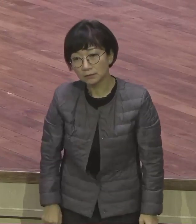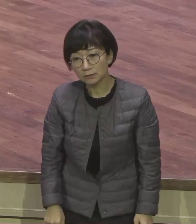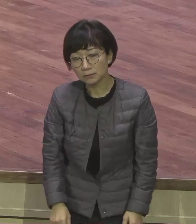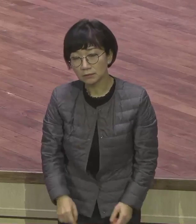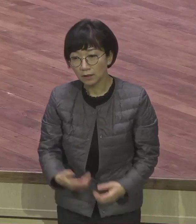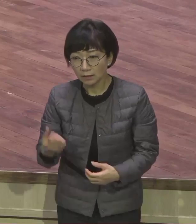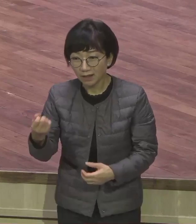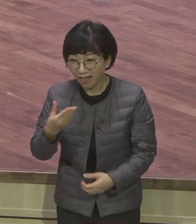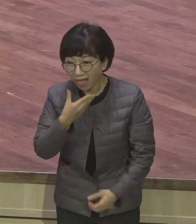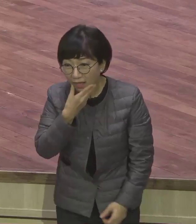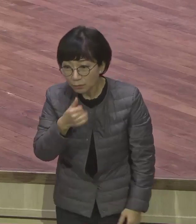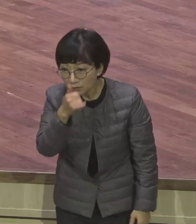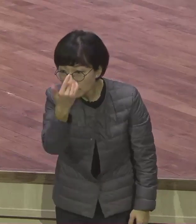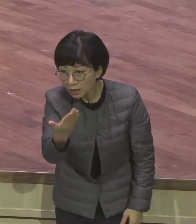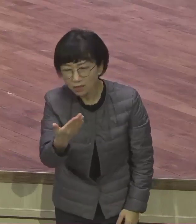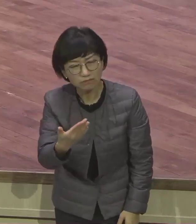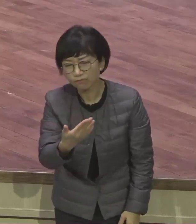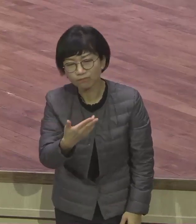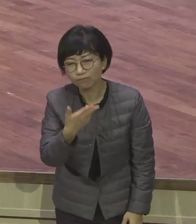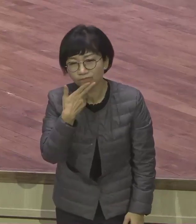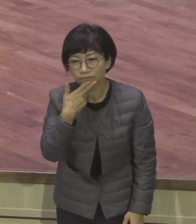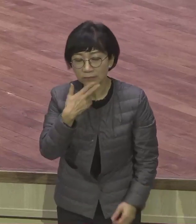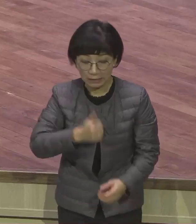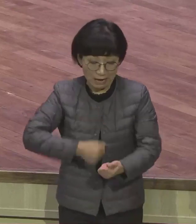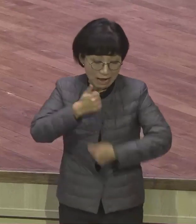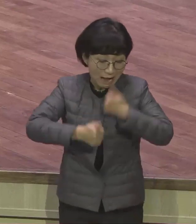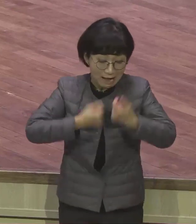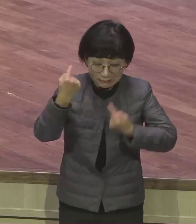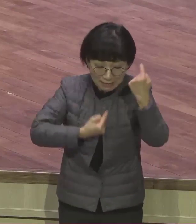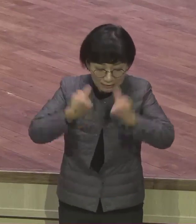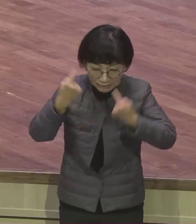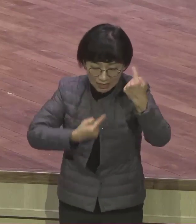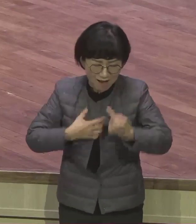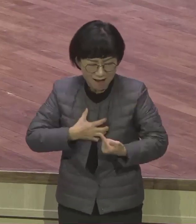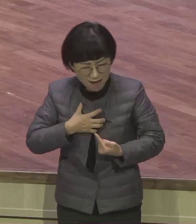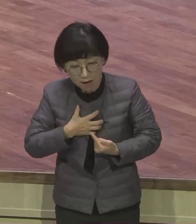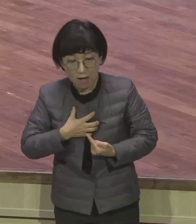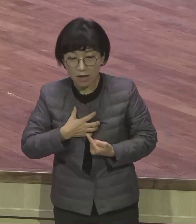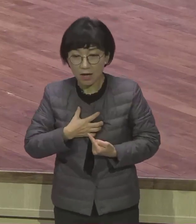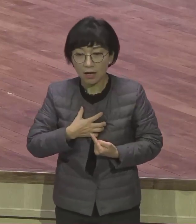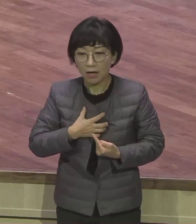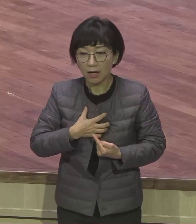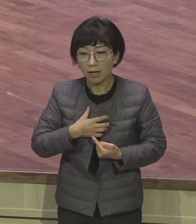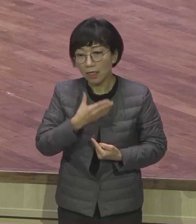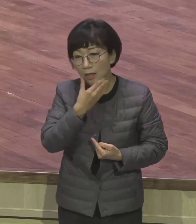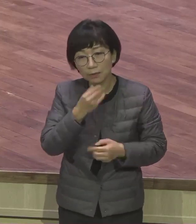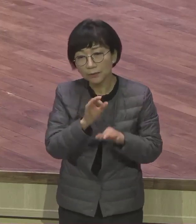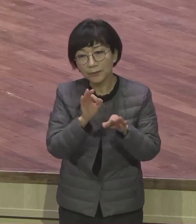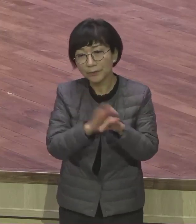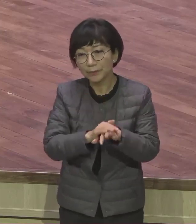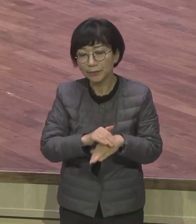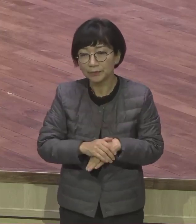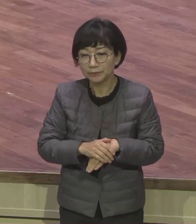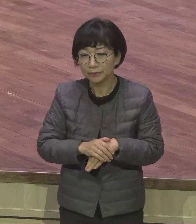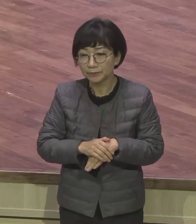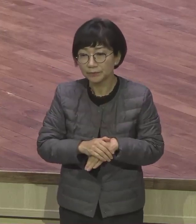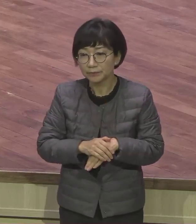행복하겠냐고요 그 분노 상처 24야 그 앉으면 그 생각 시위 봤을 때 시어머니가 당했던